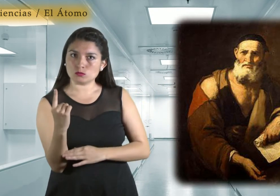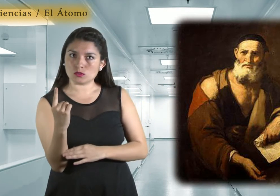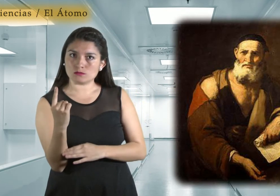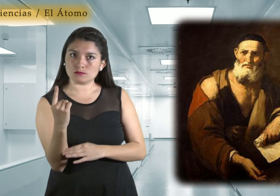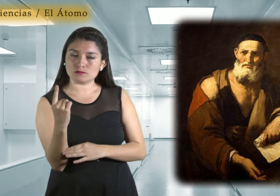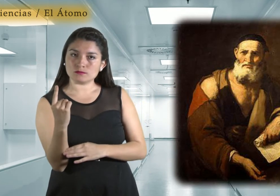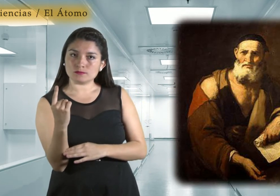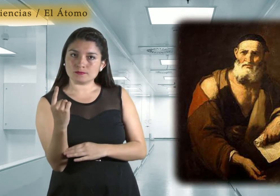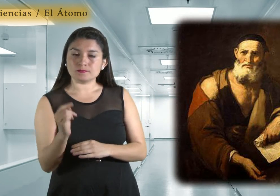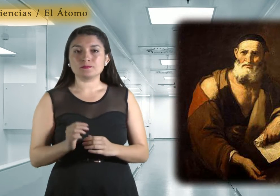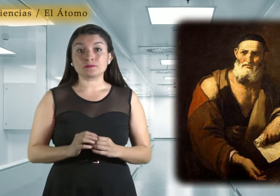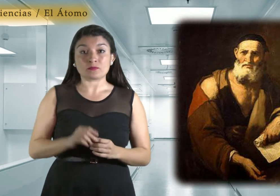que no podría dividirse.